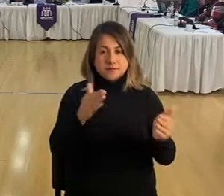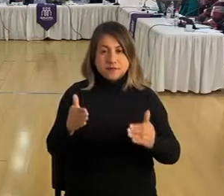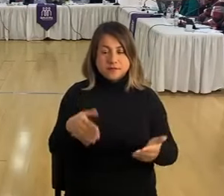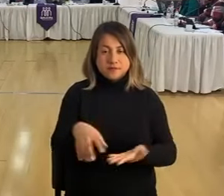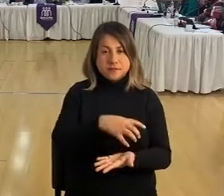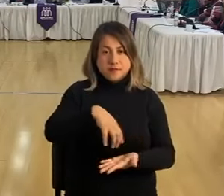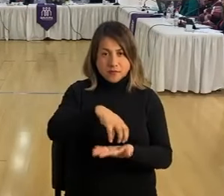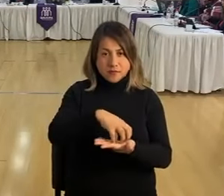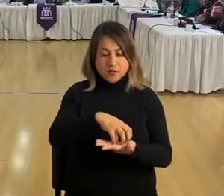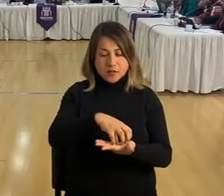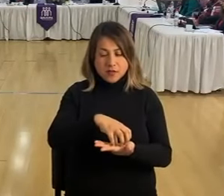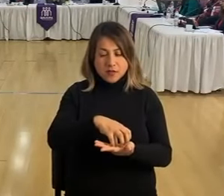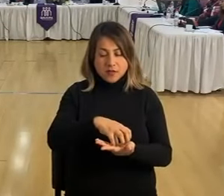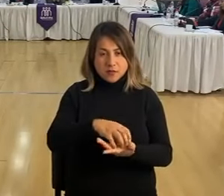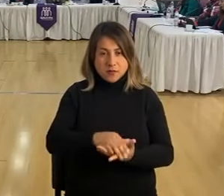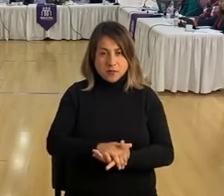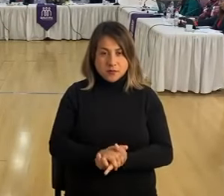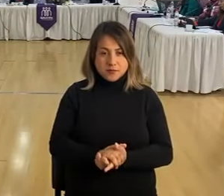de la comuna